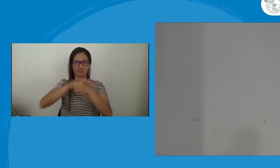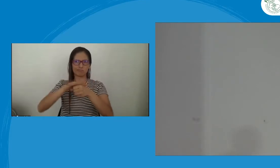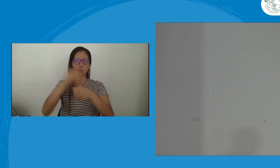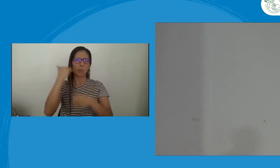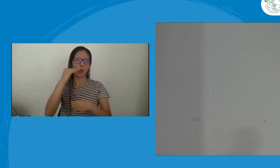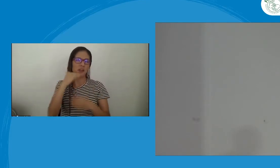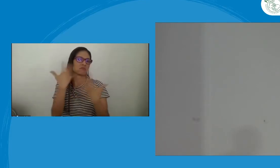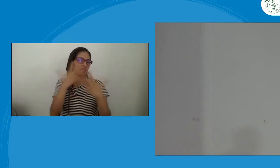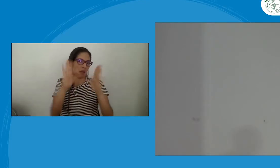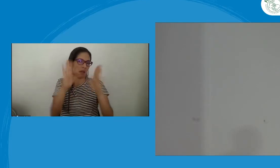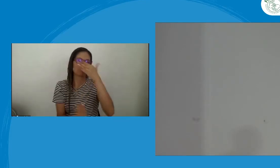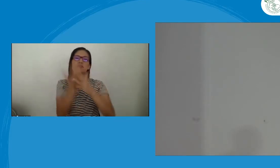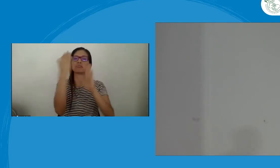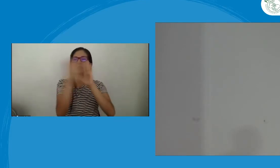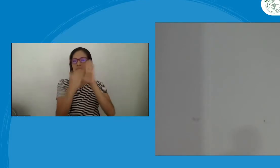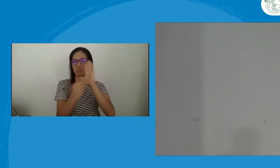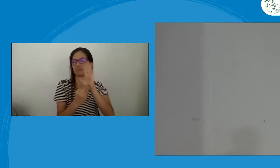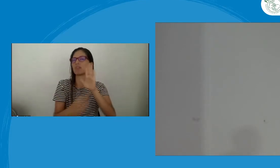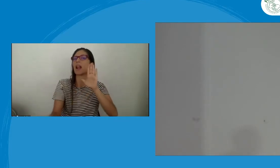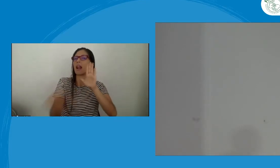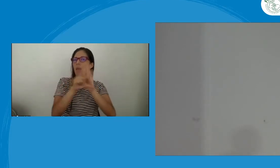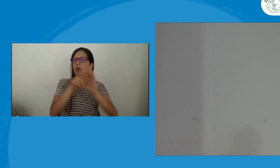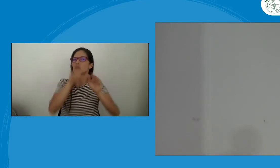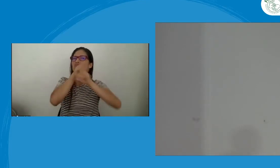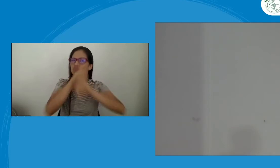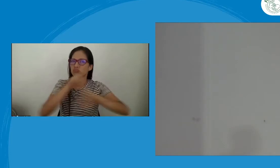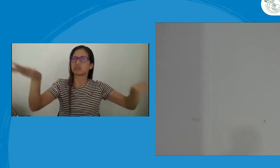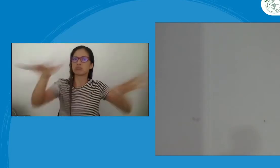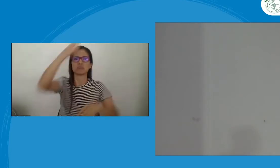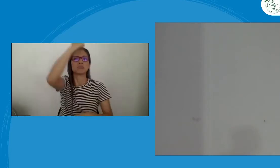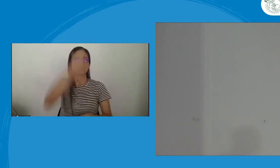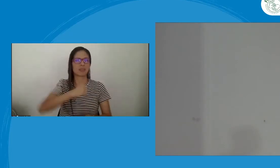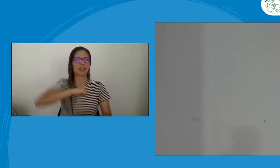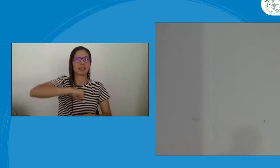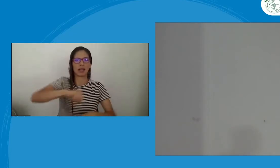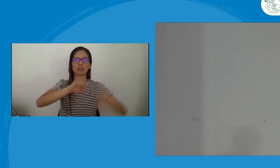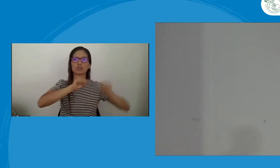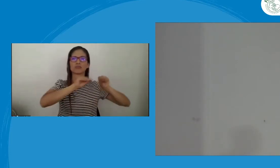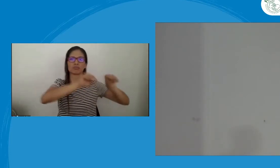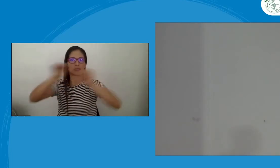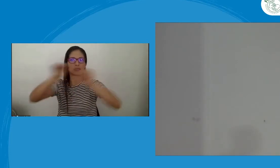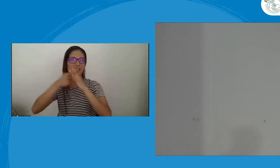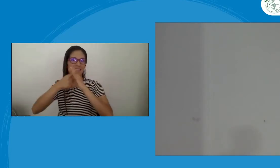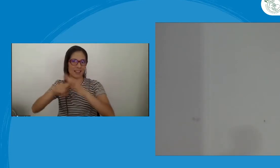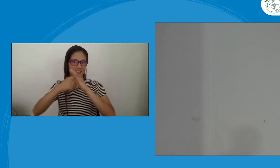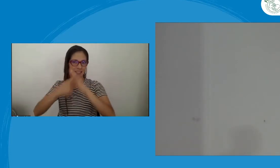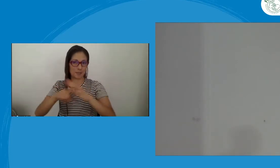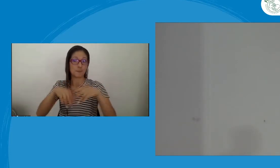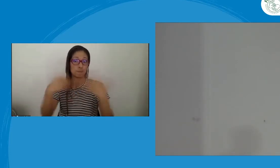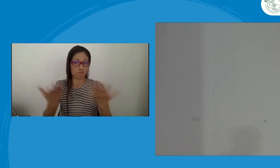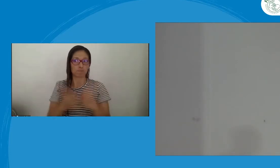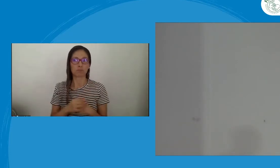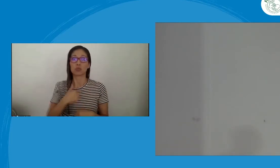continúo trabajando con ellos. Ya en el área metropolitana encontramos unas normas y unos